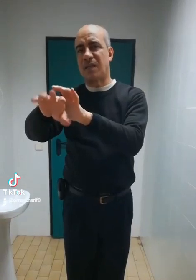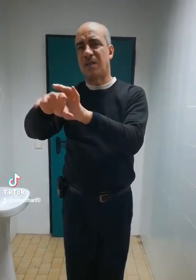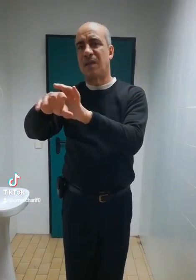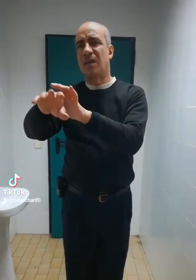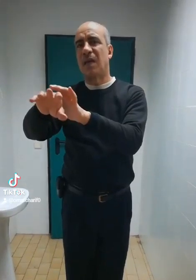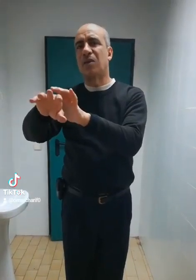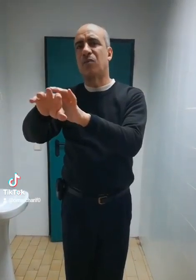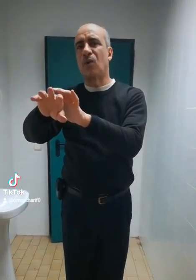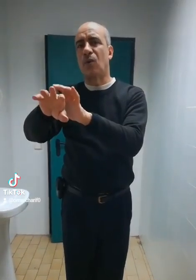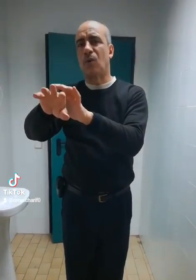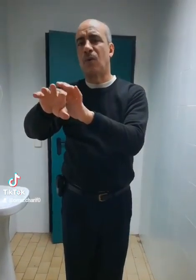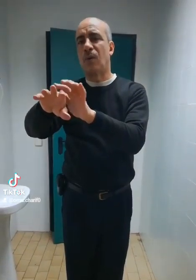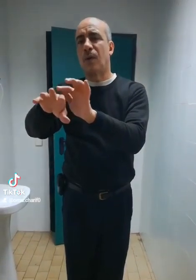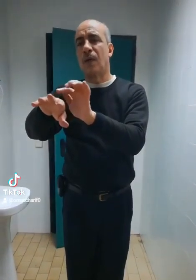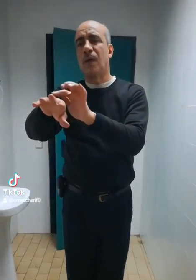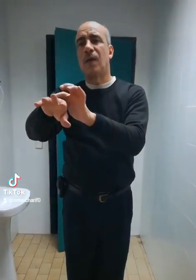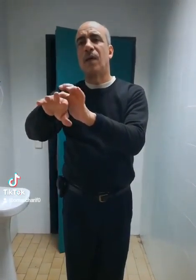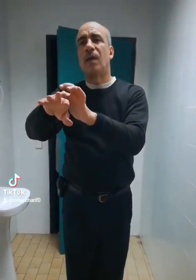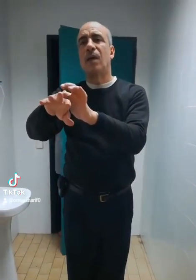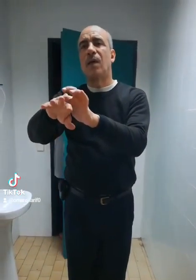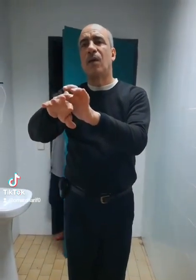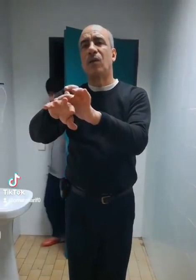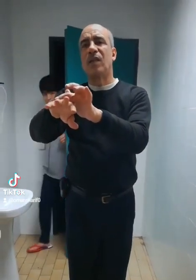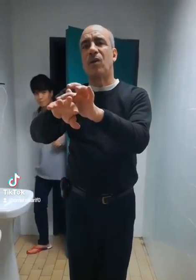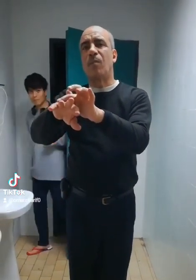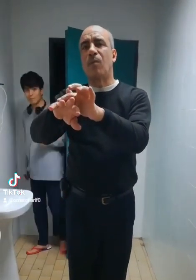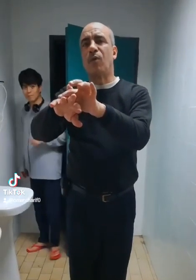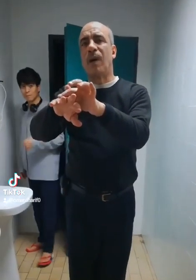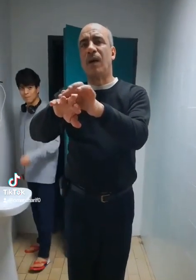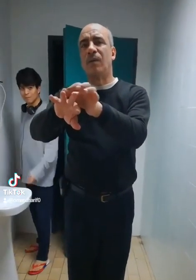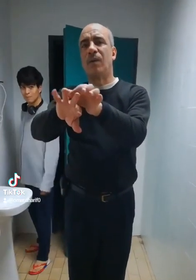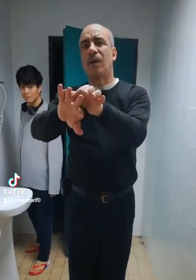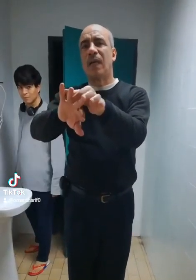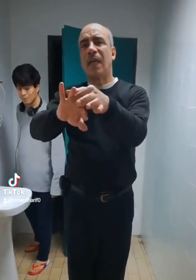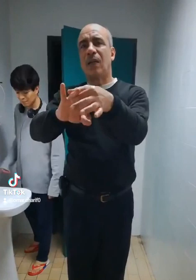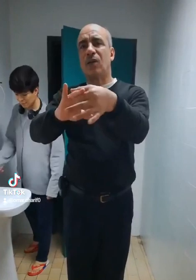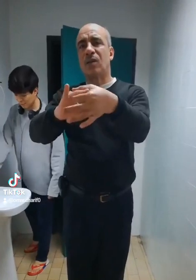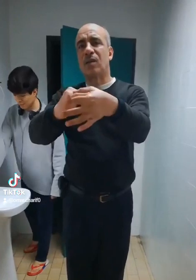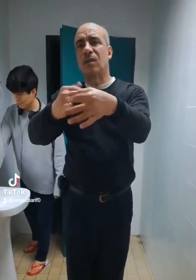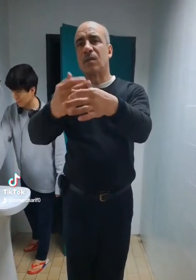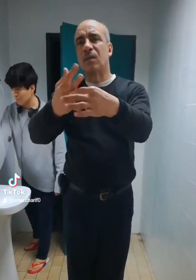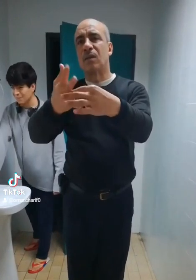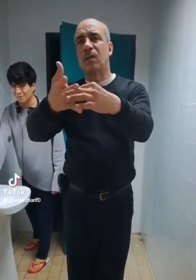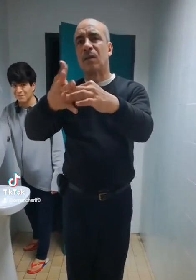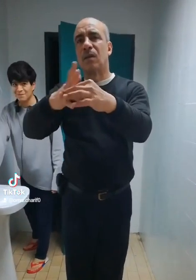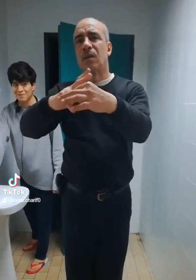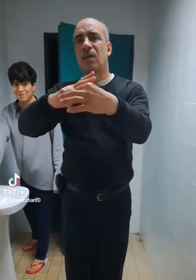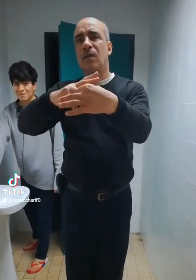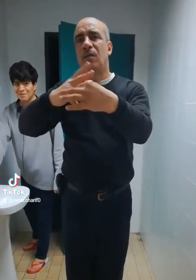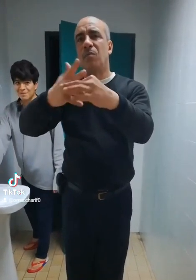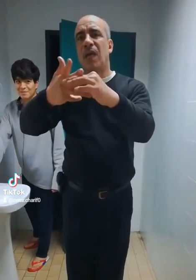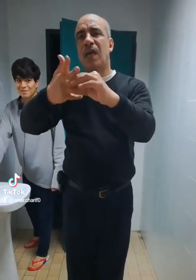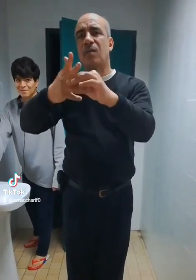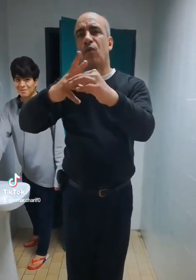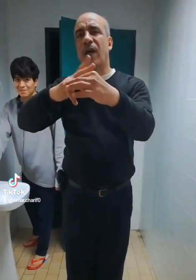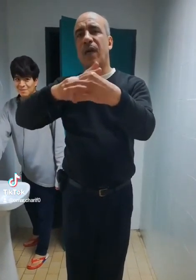-ce ? C'est un logo. On descend un peu plus bas. L'alliance, mi ex-mujer.